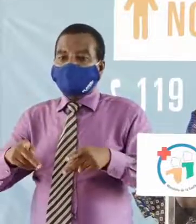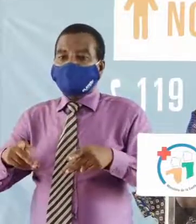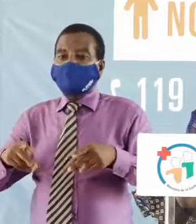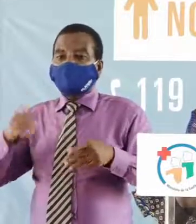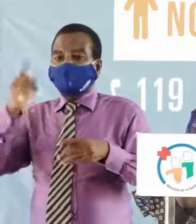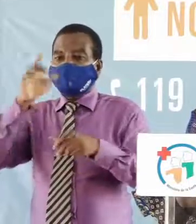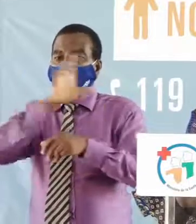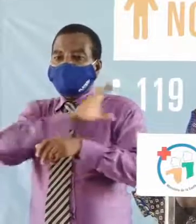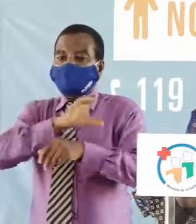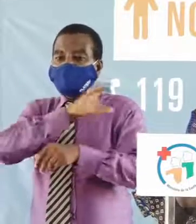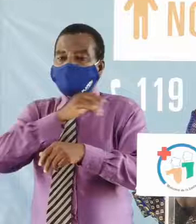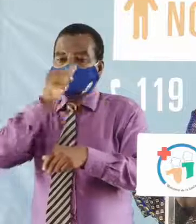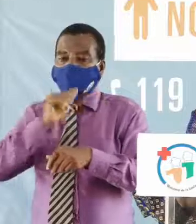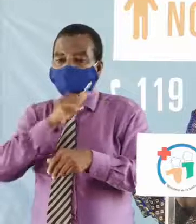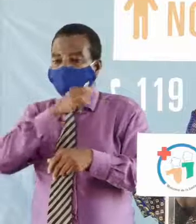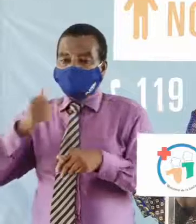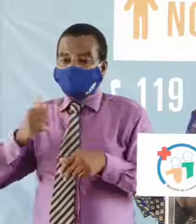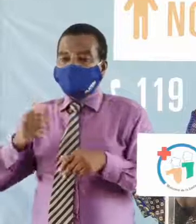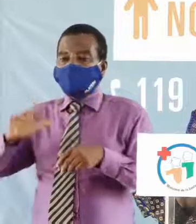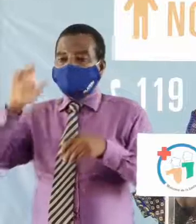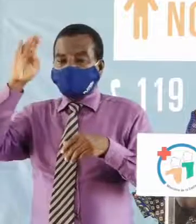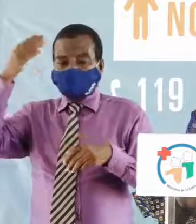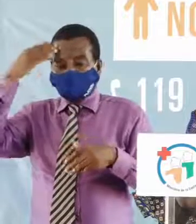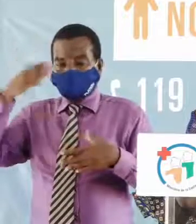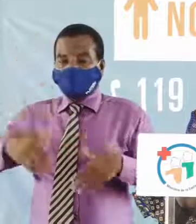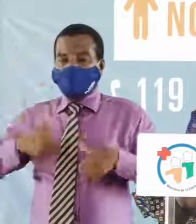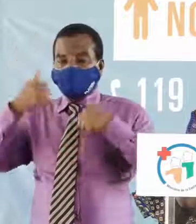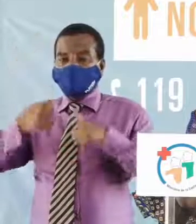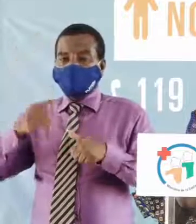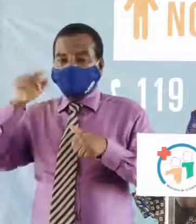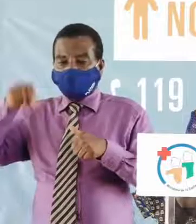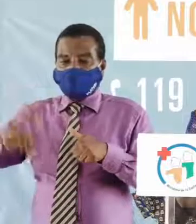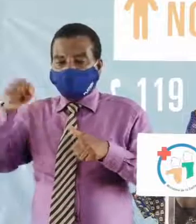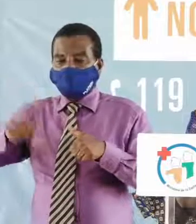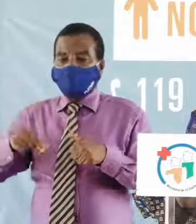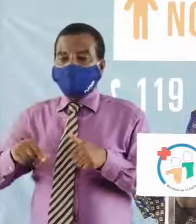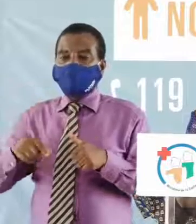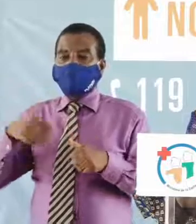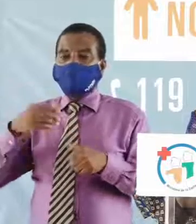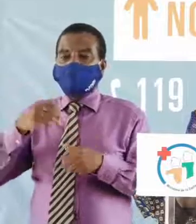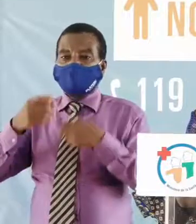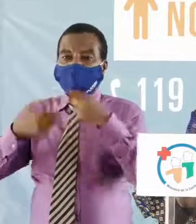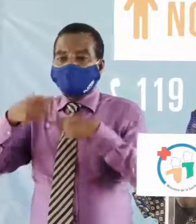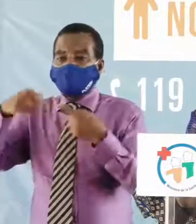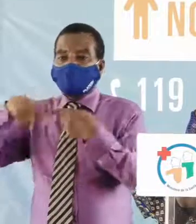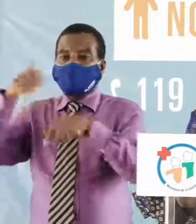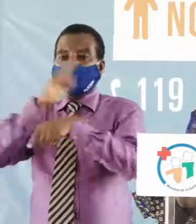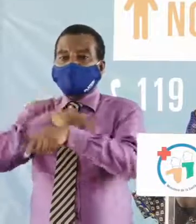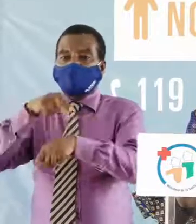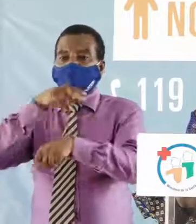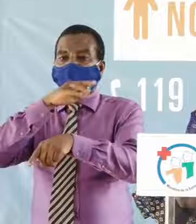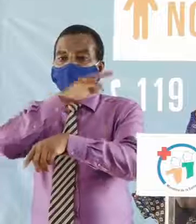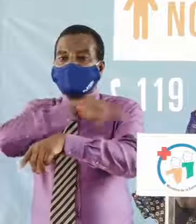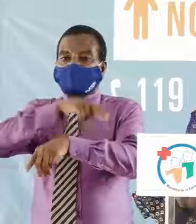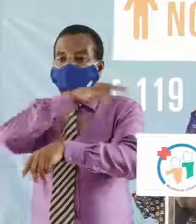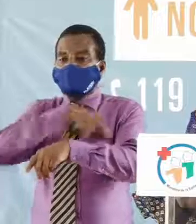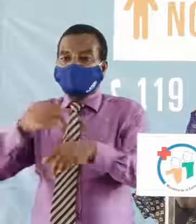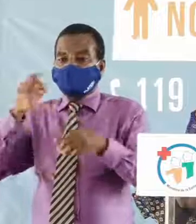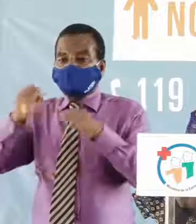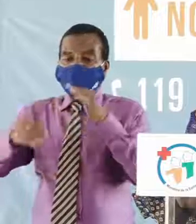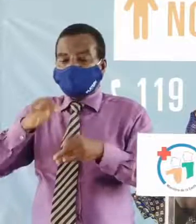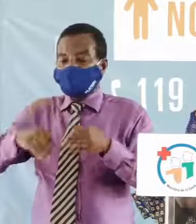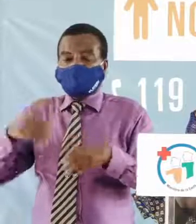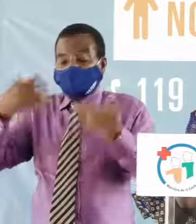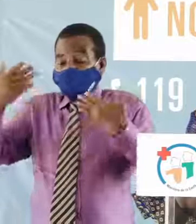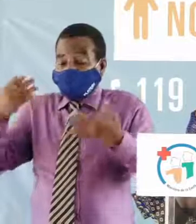ce jour. Le ministère de la Santé et de l'Igien public insiste sur la nécessité de fréquenter les établissements de santé, qu'ils soient publics ou privés, en cas de besoin